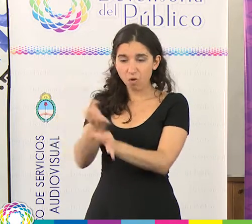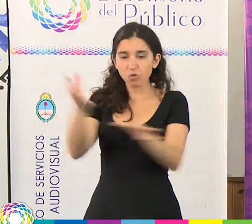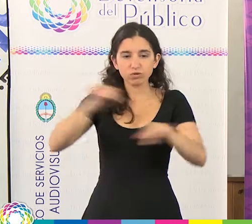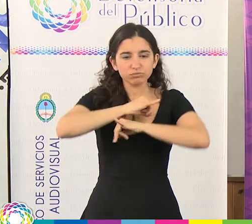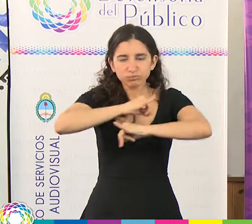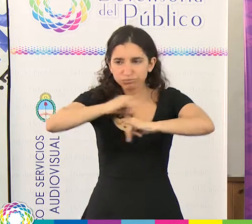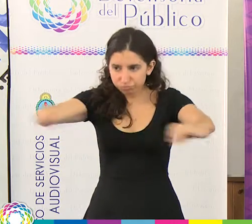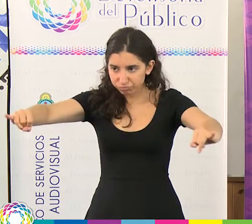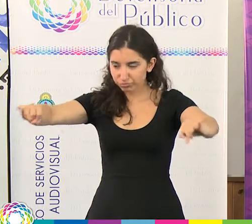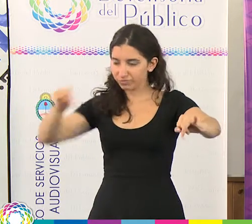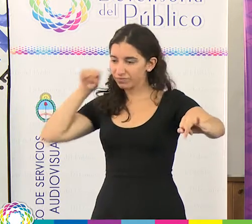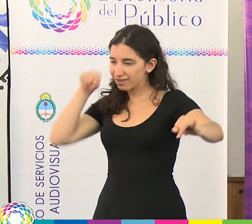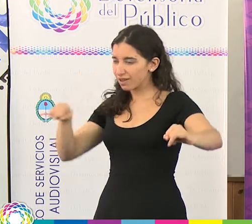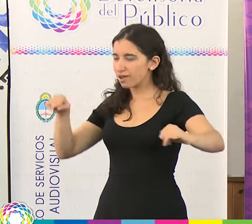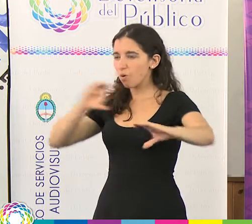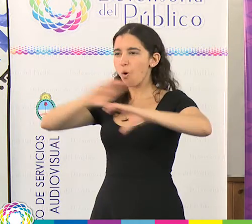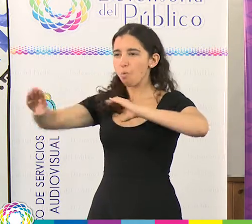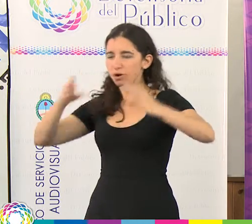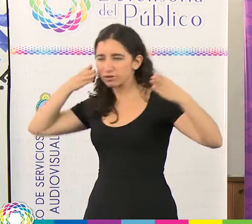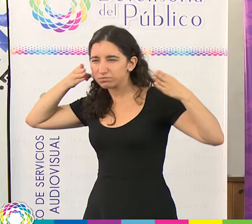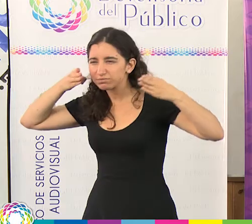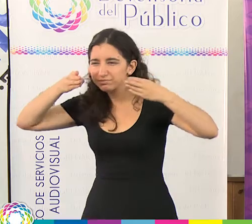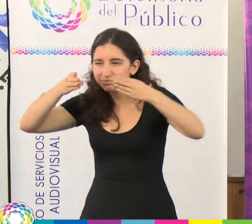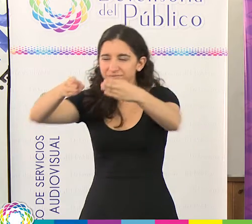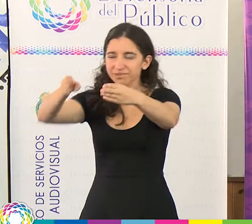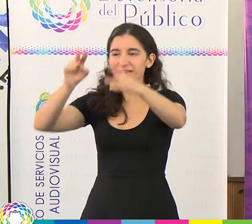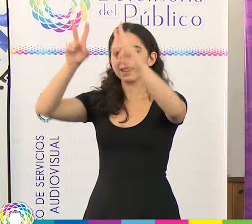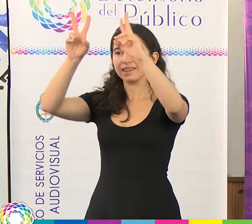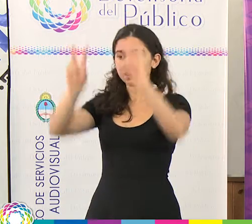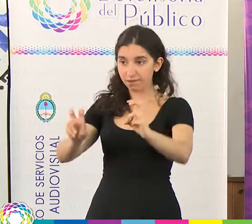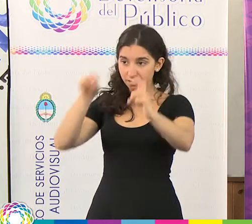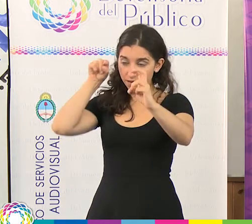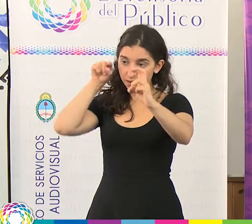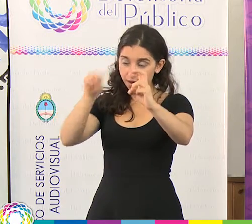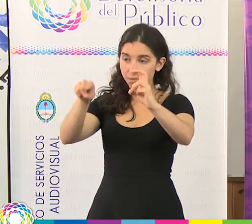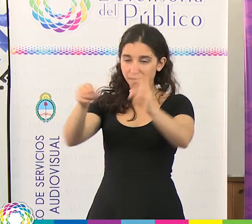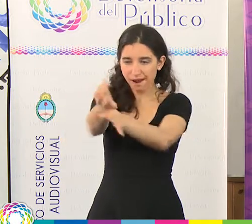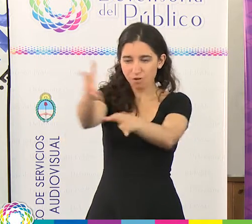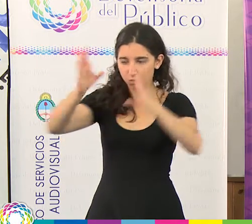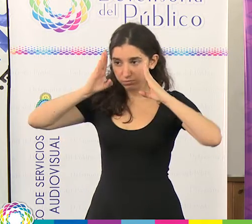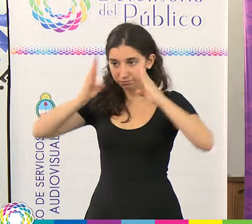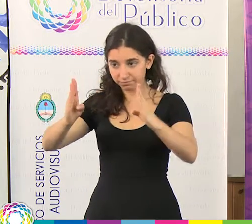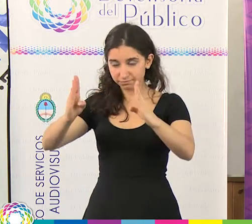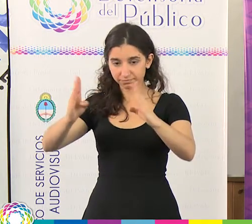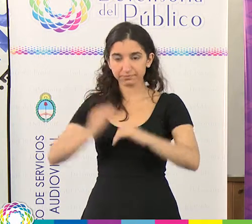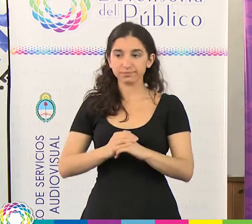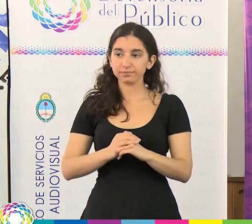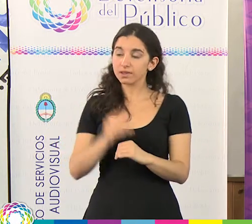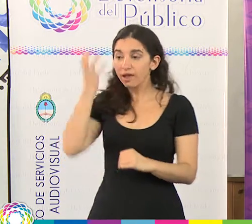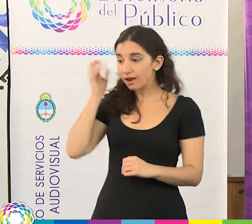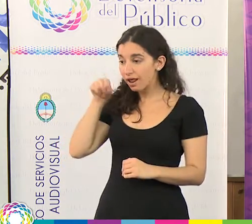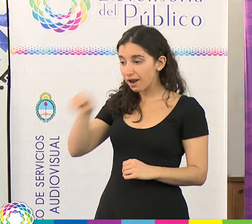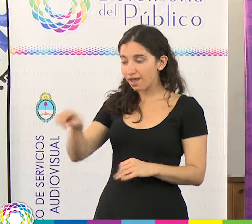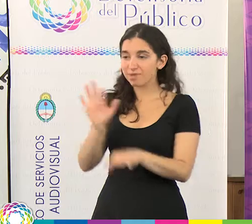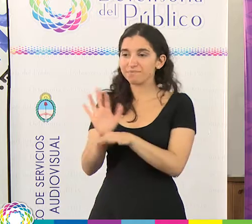por ende su enfoque comunicativo trata temáticas especializadas y basadas a la educación. Es una radio